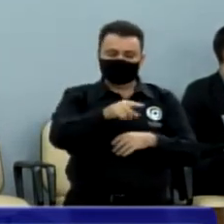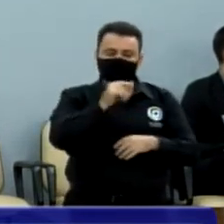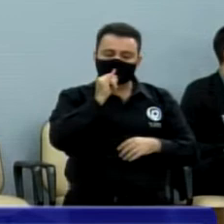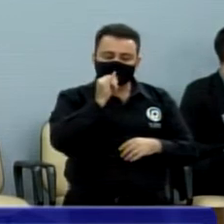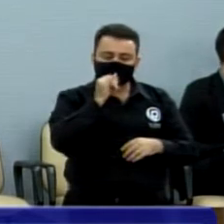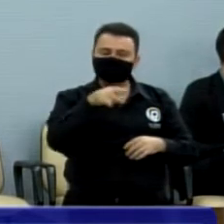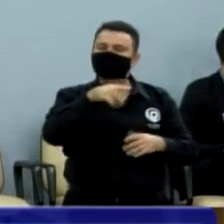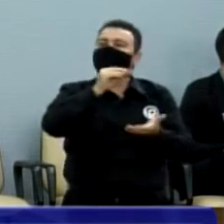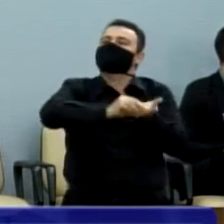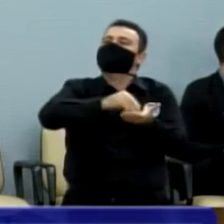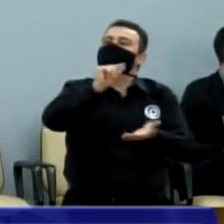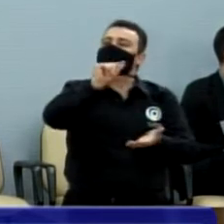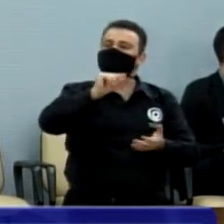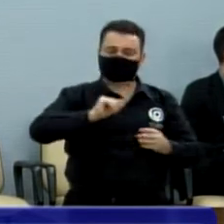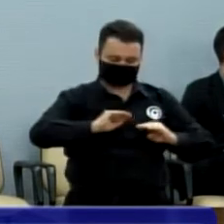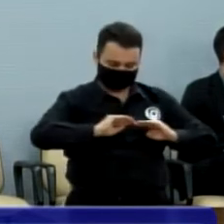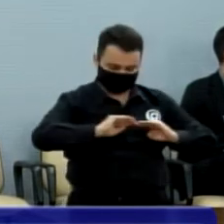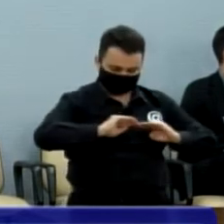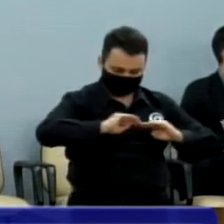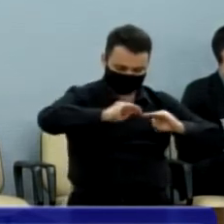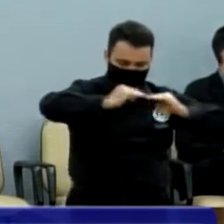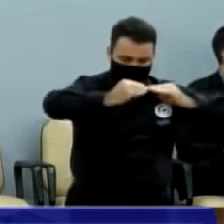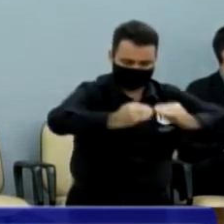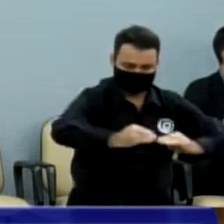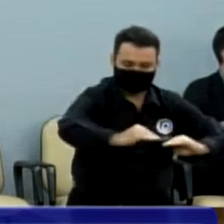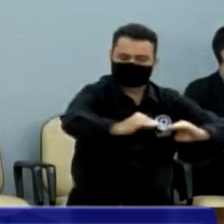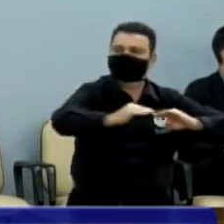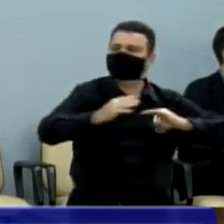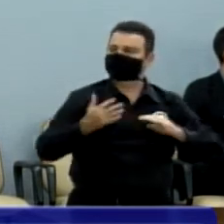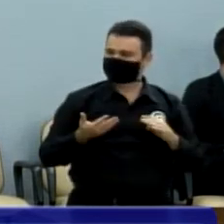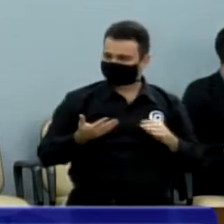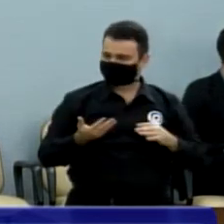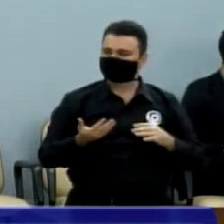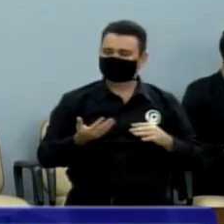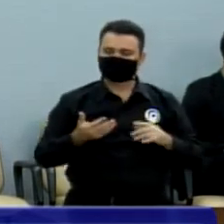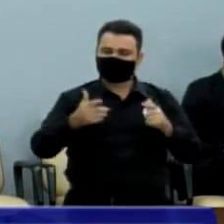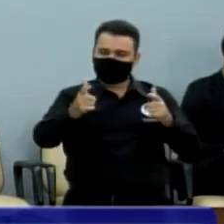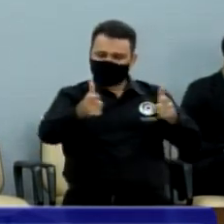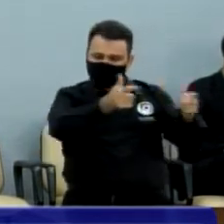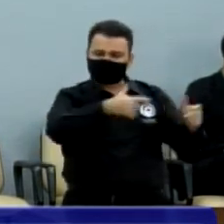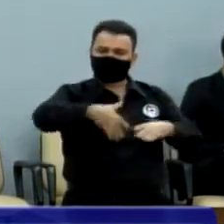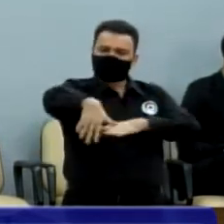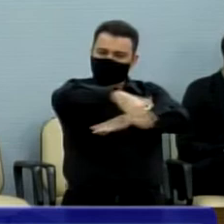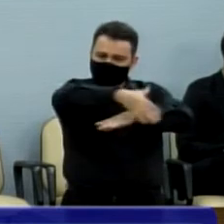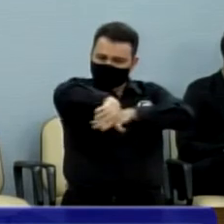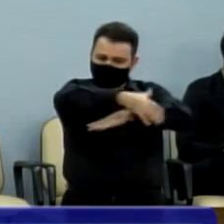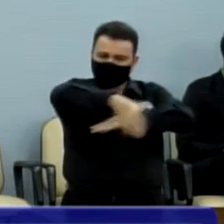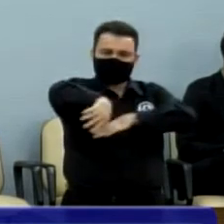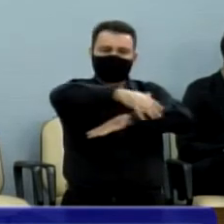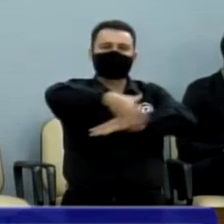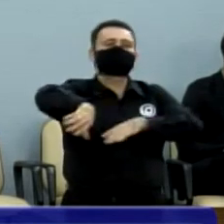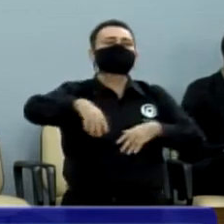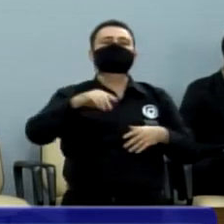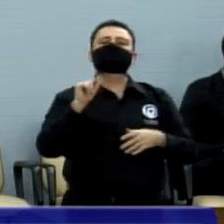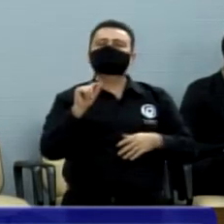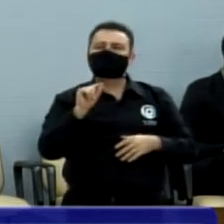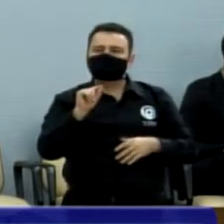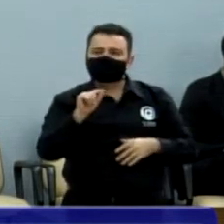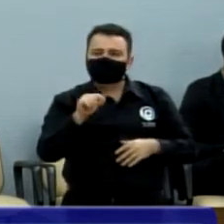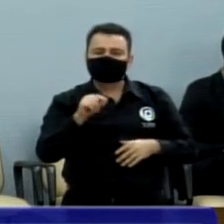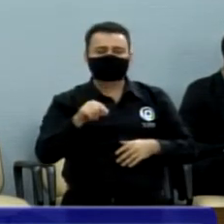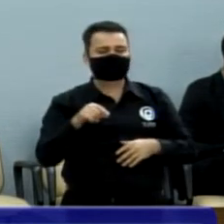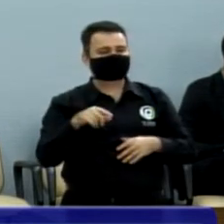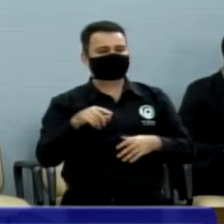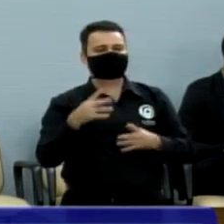eu andei com ele pela Fraternidade e vi que realmente, em algumas ruas, os veículos transitam em velocidade que representam